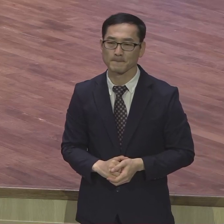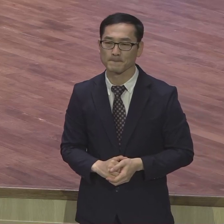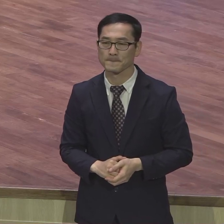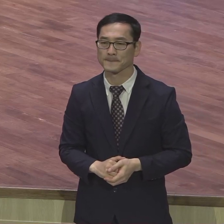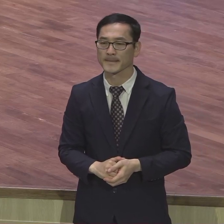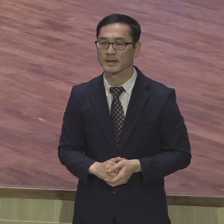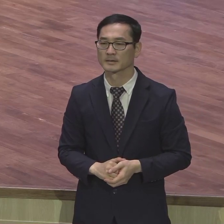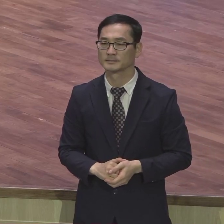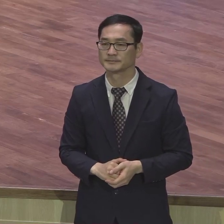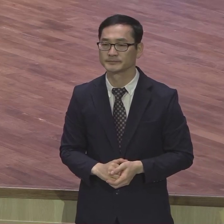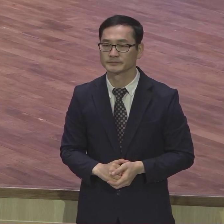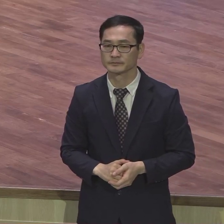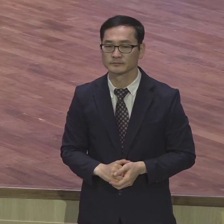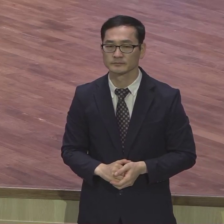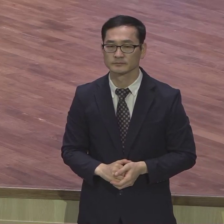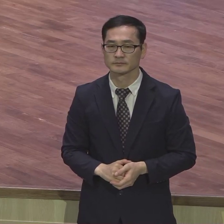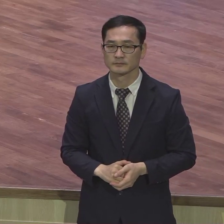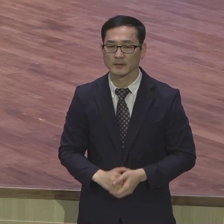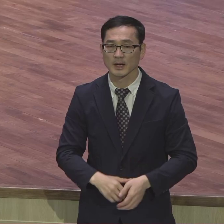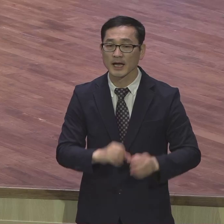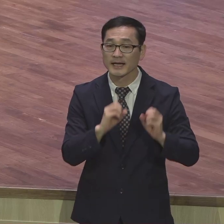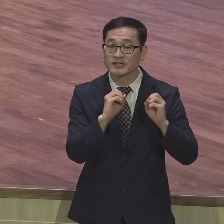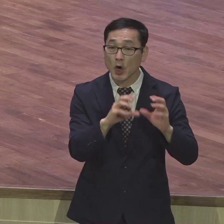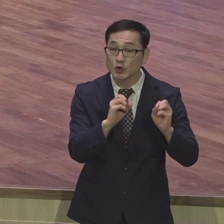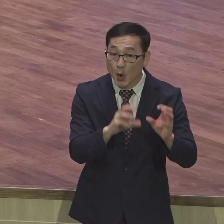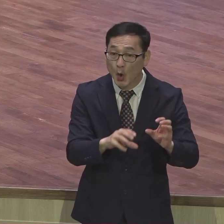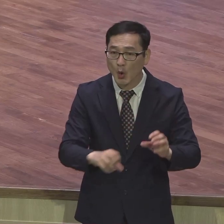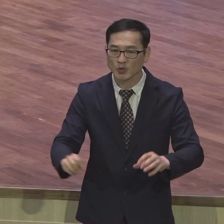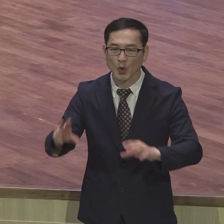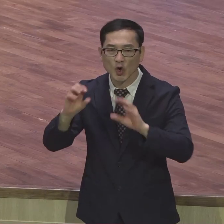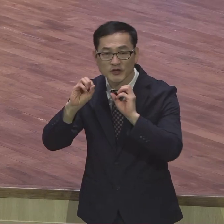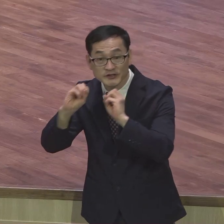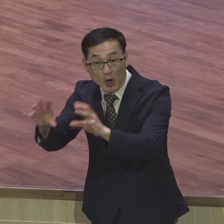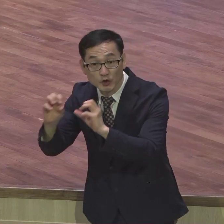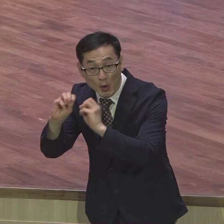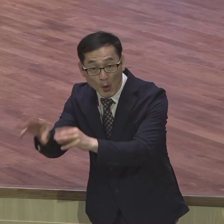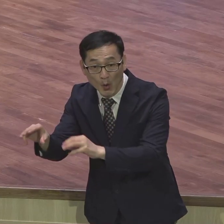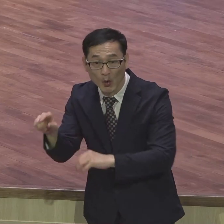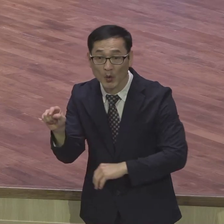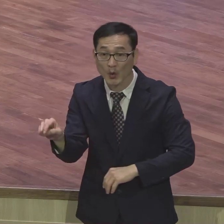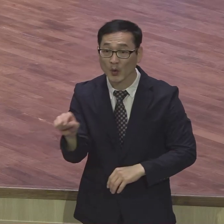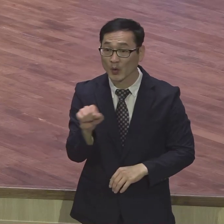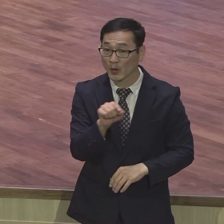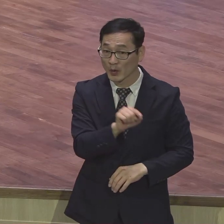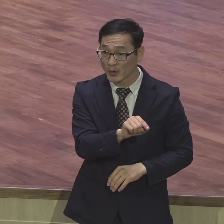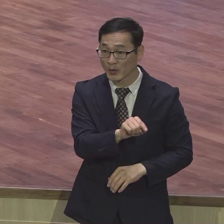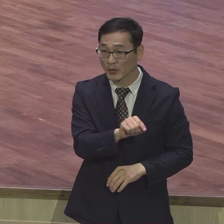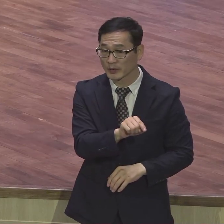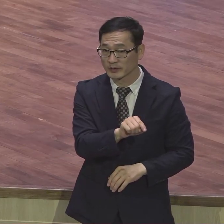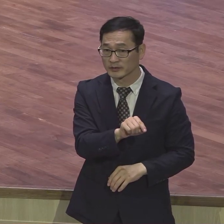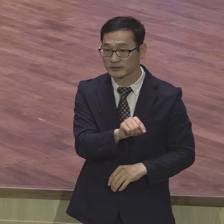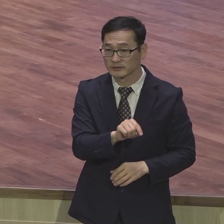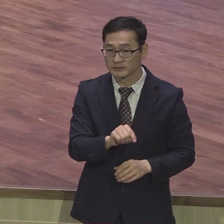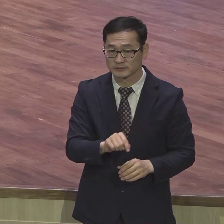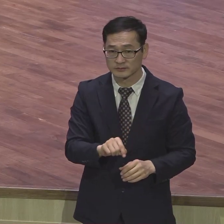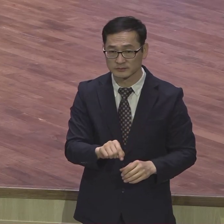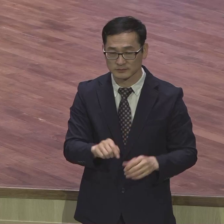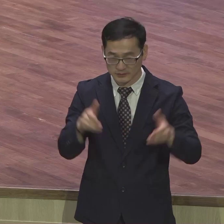여기에 전도와 성교 오직 거기에 초점을 맞추어서 32년이라는 목격 기간 동안에